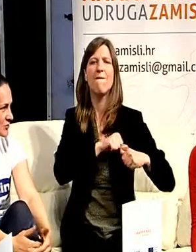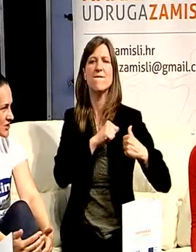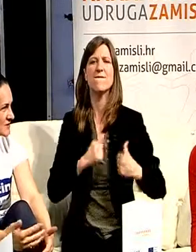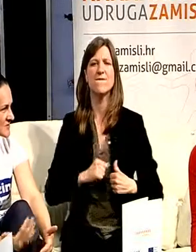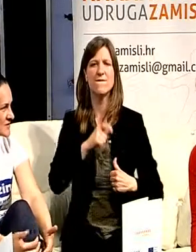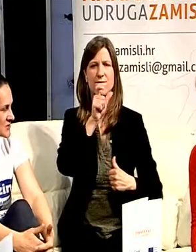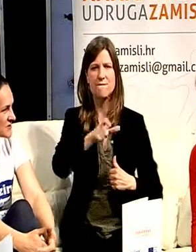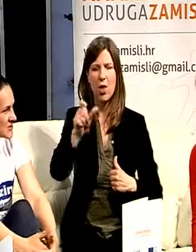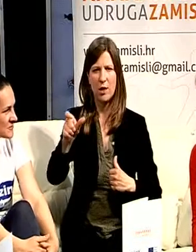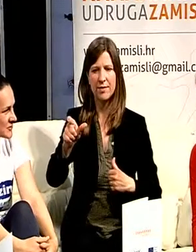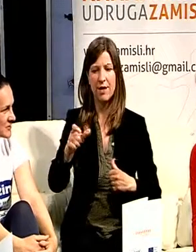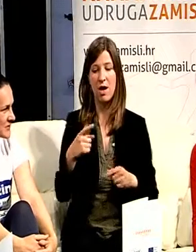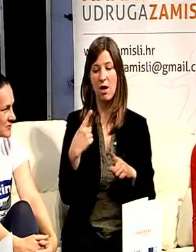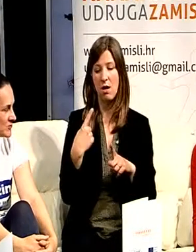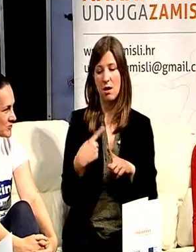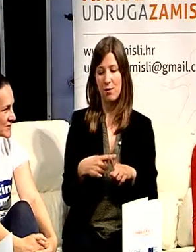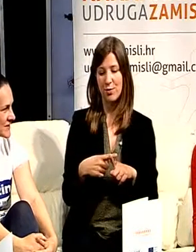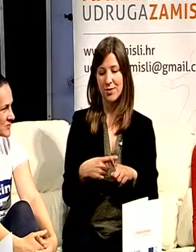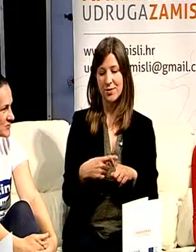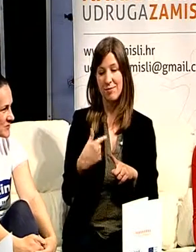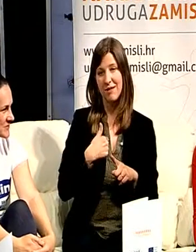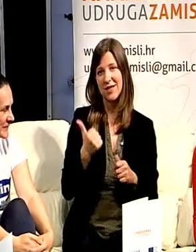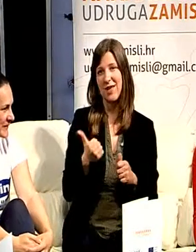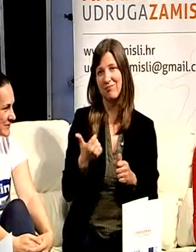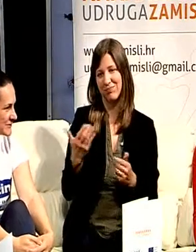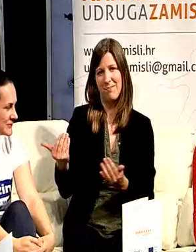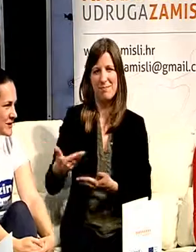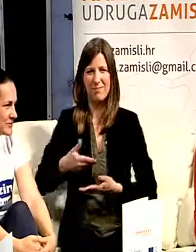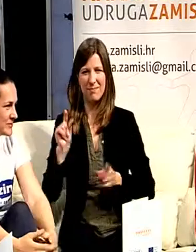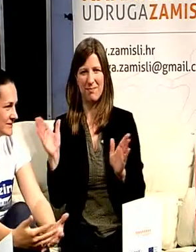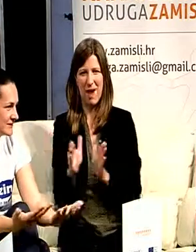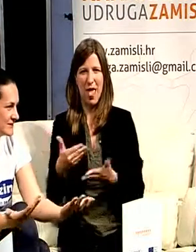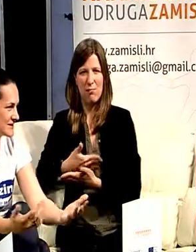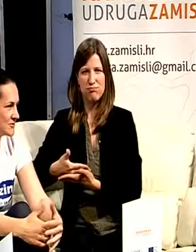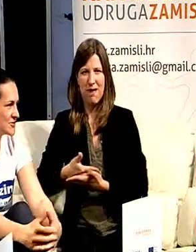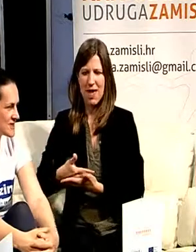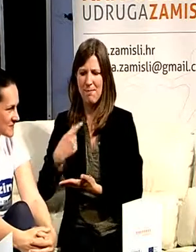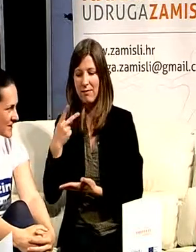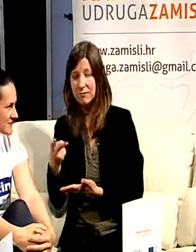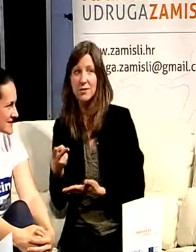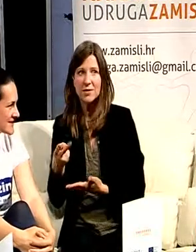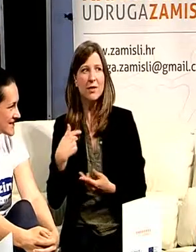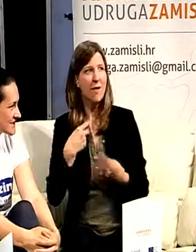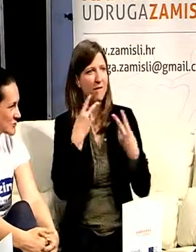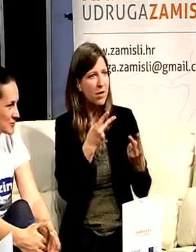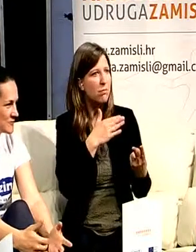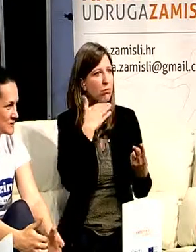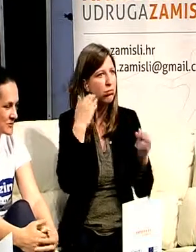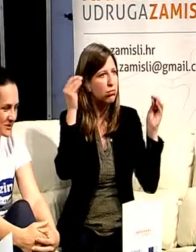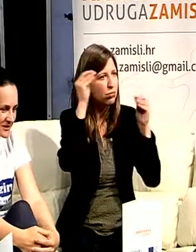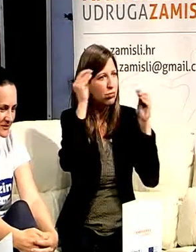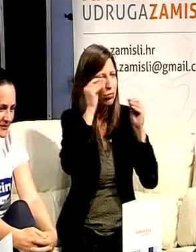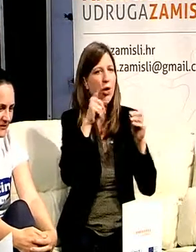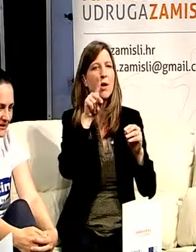trenutno moju činjencu da sam posvećena maloj bebi, puno stvari propuštam, pa evo i ovako pred svjedočanstvom javnosti saznam što